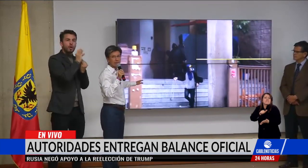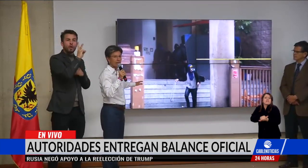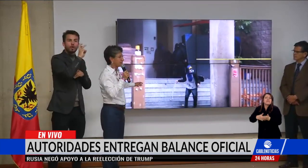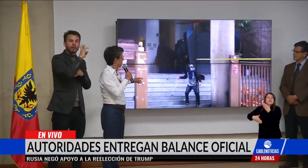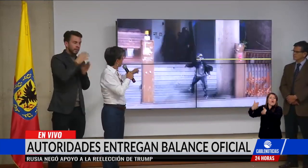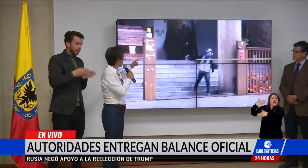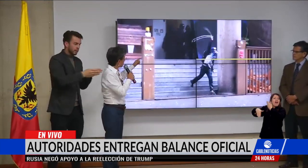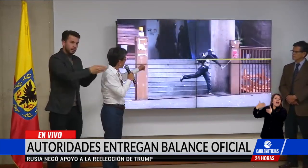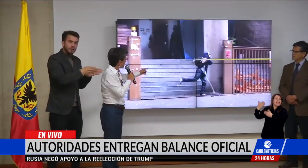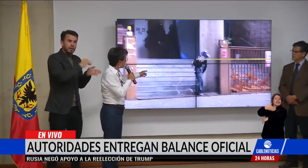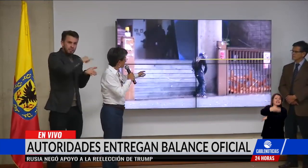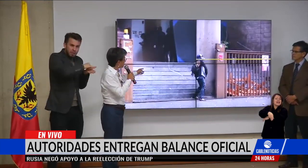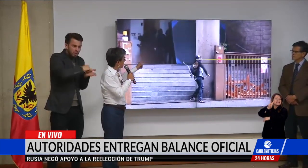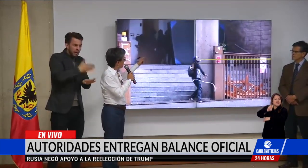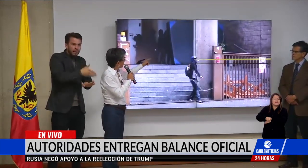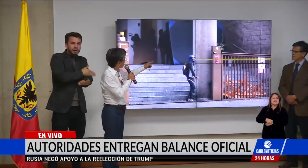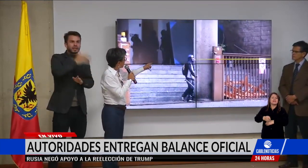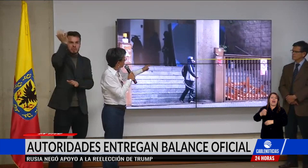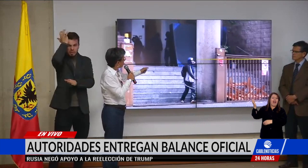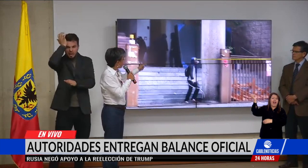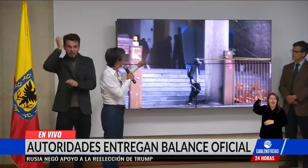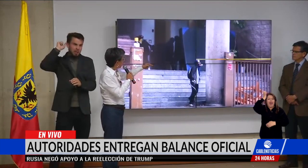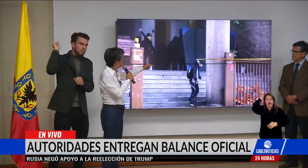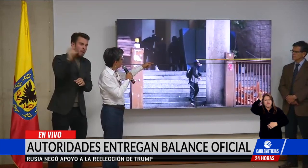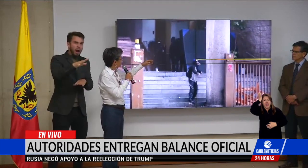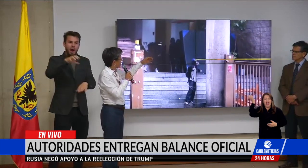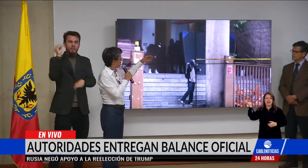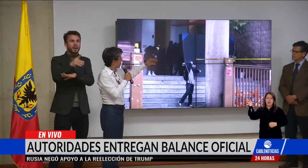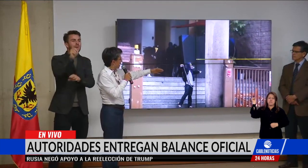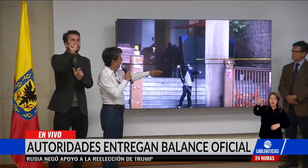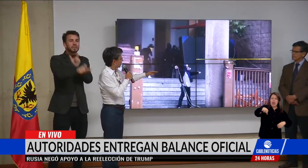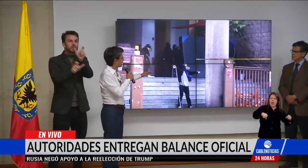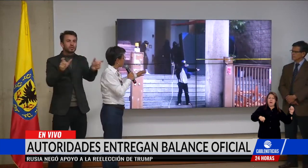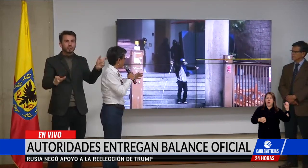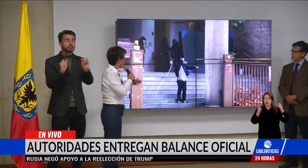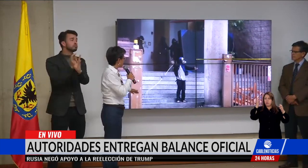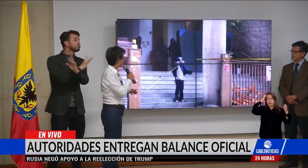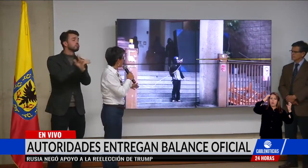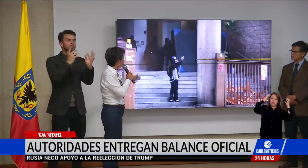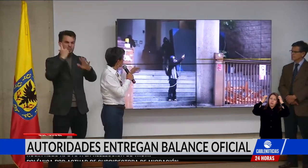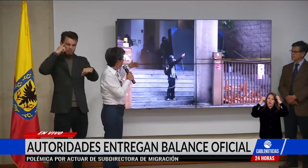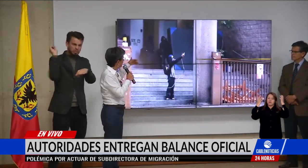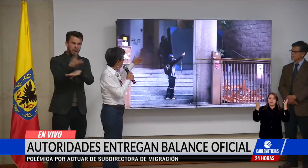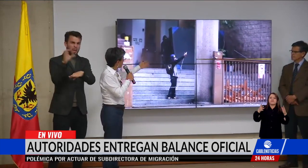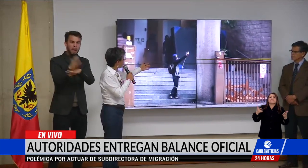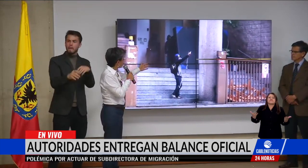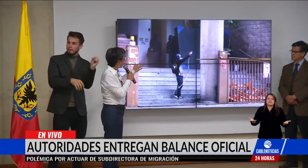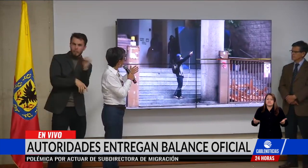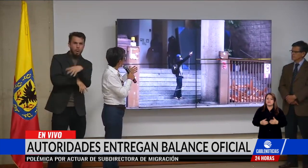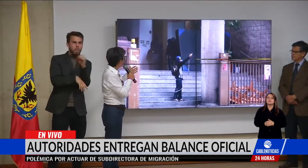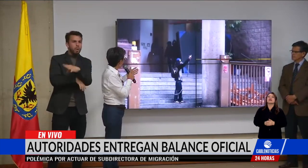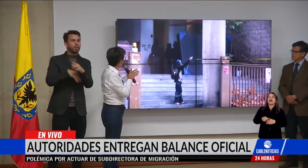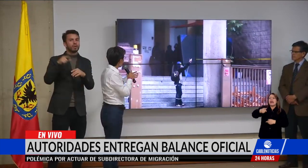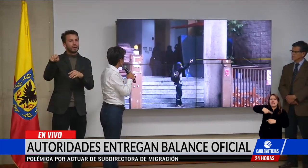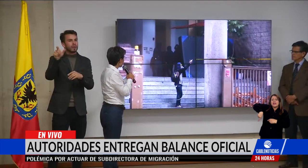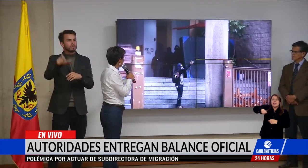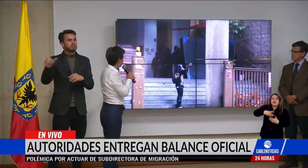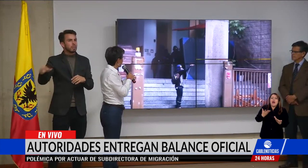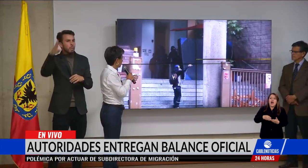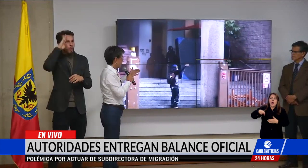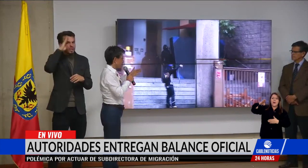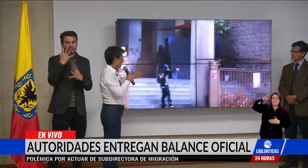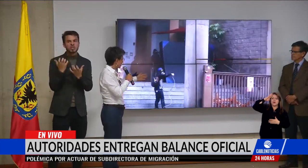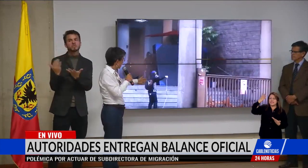sobre la séptima, piedras agrediendo a transeúntes, agrediendo a la fuerza disponible, provocando a la